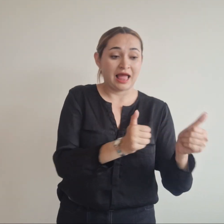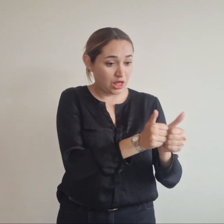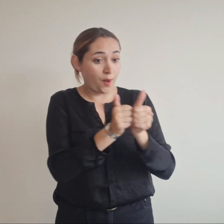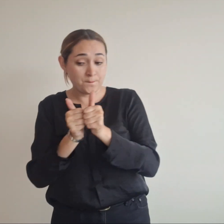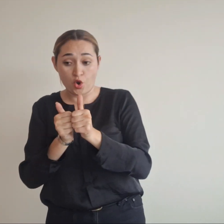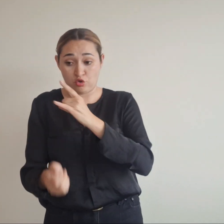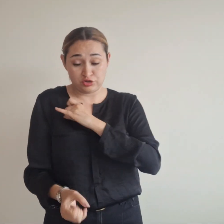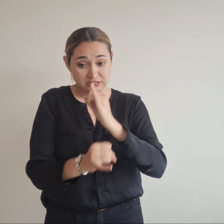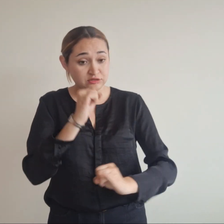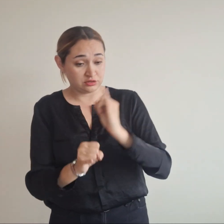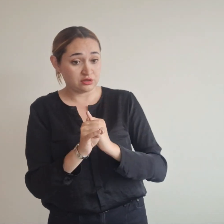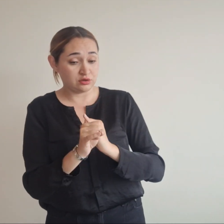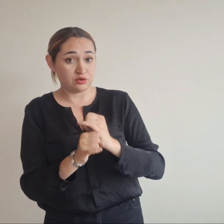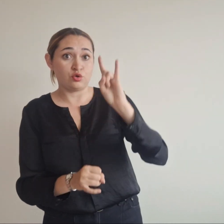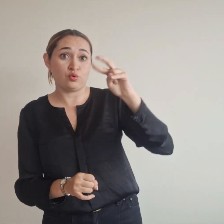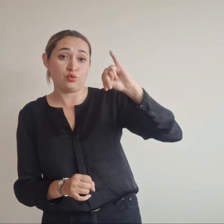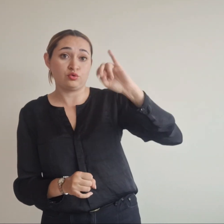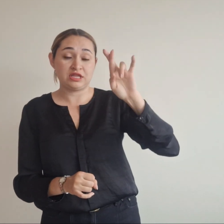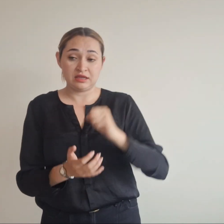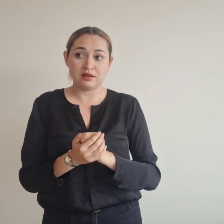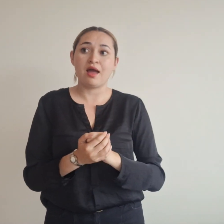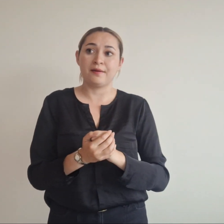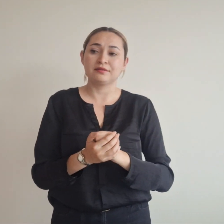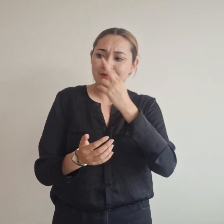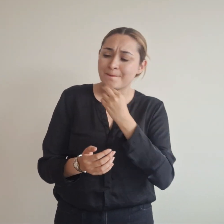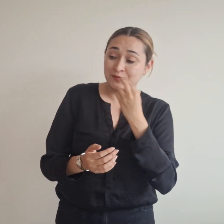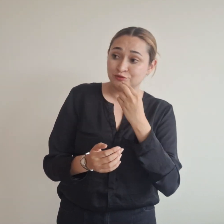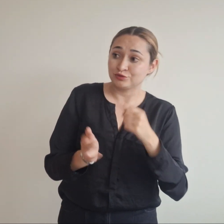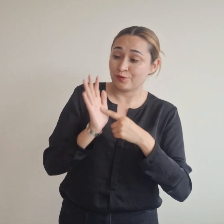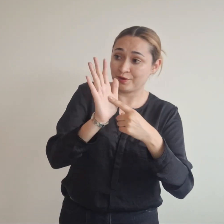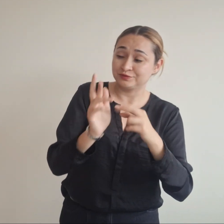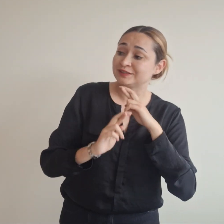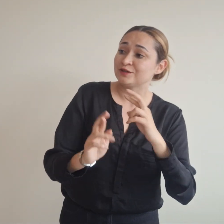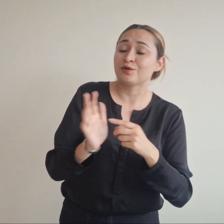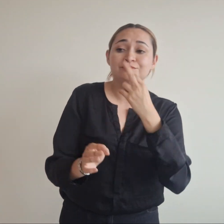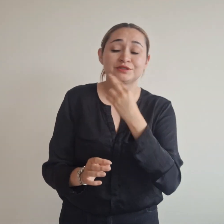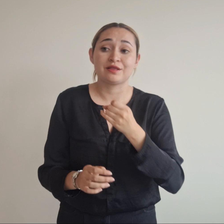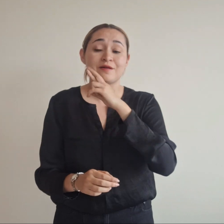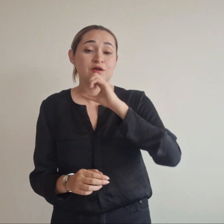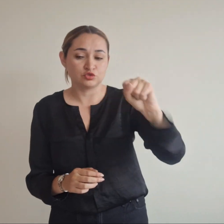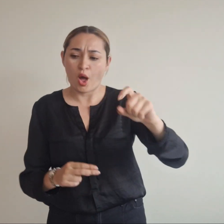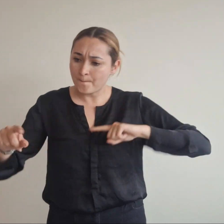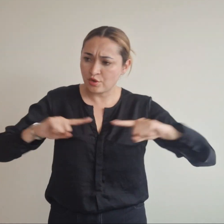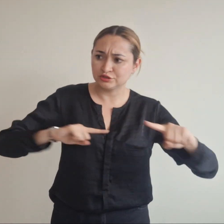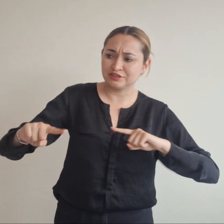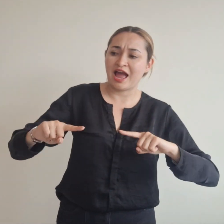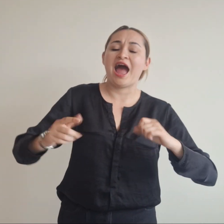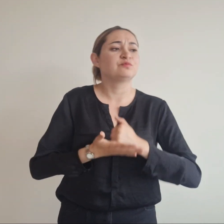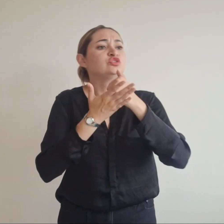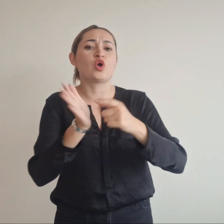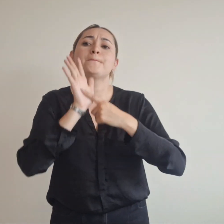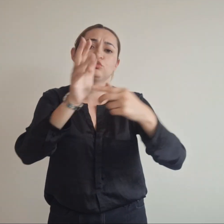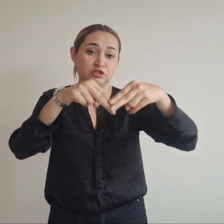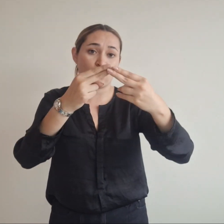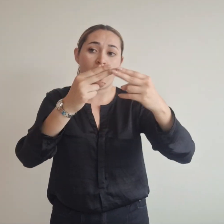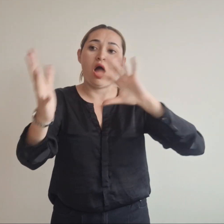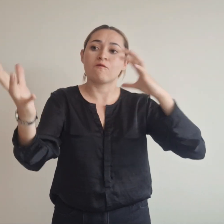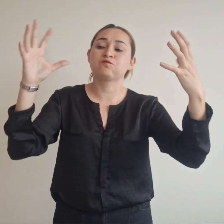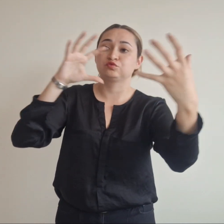prestigiosa como la UNIR refleja el compromiso del alcalde Mikhail Krasnop y su administración por proyectar a Tunja en un escenario global, conectando la